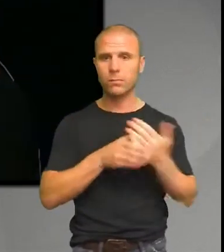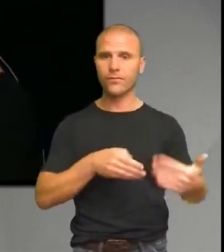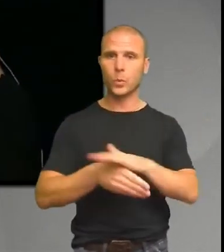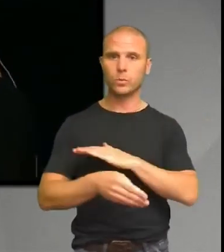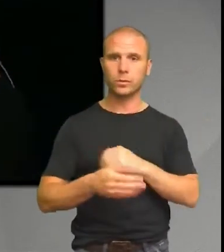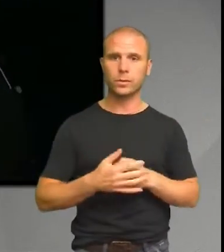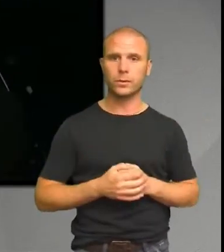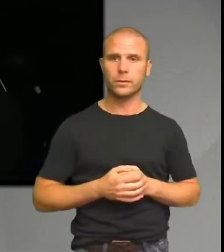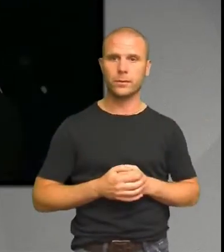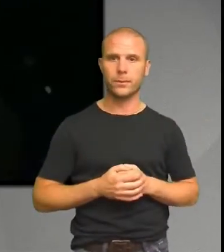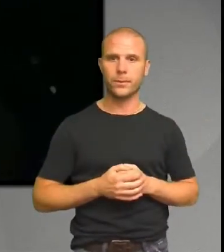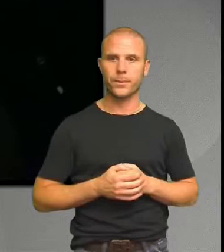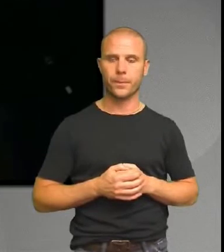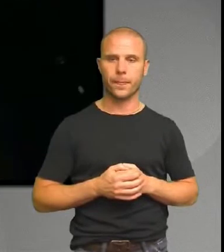Sen, här har vi också rört vid ikväll lite grann.